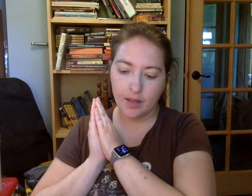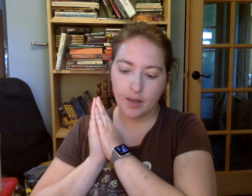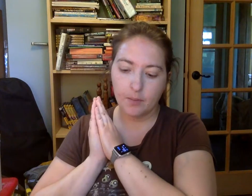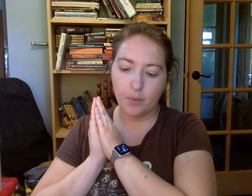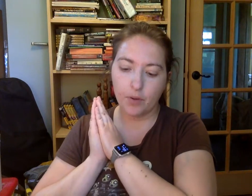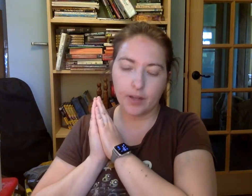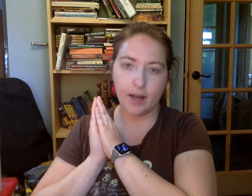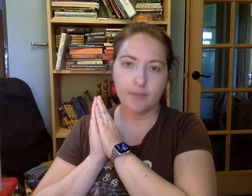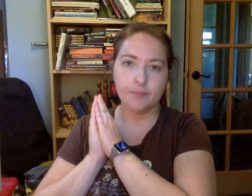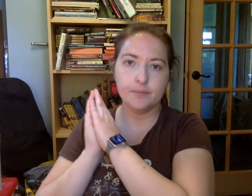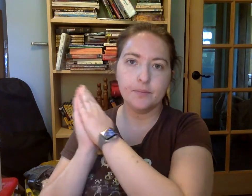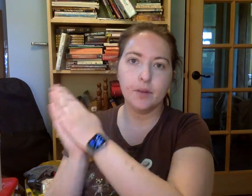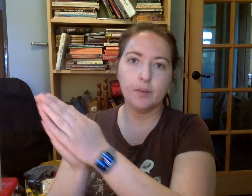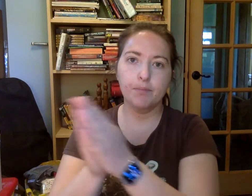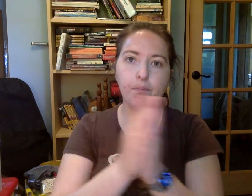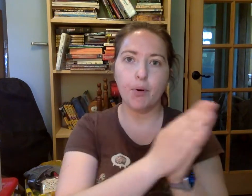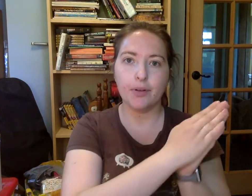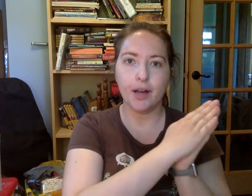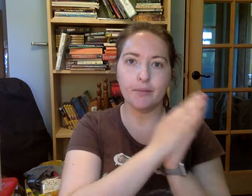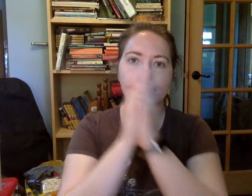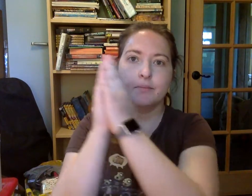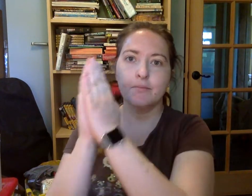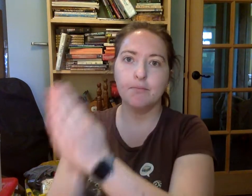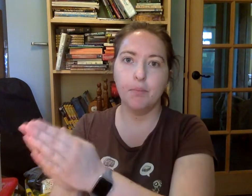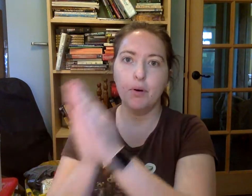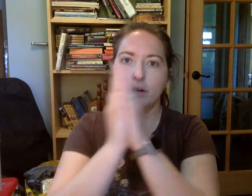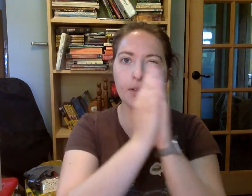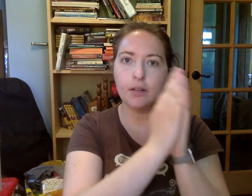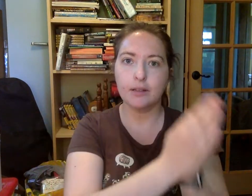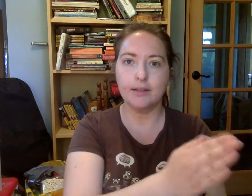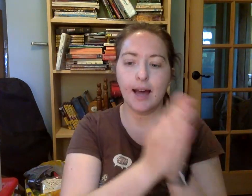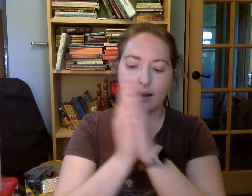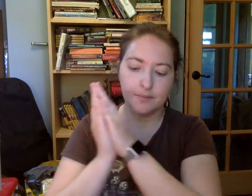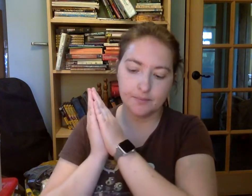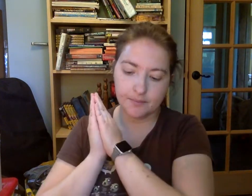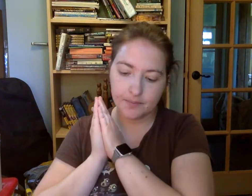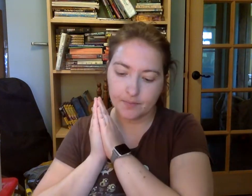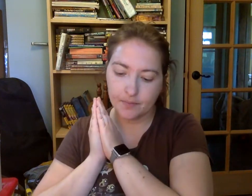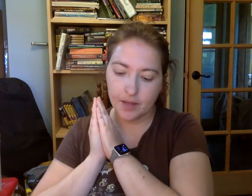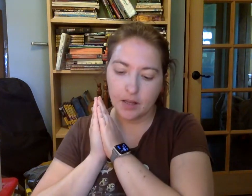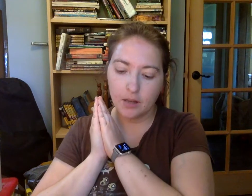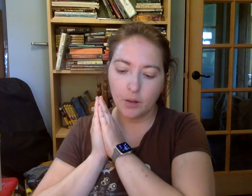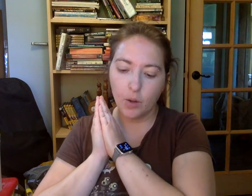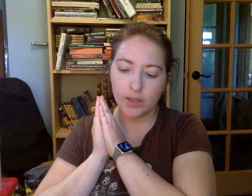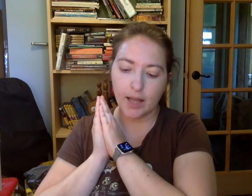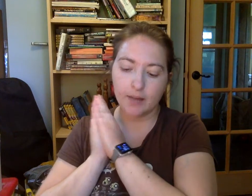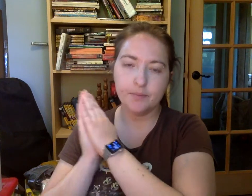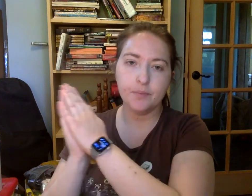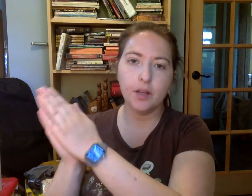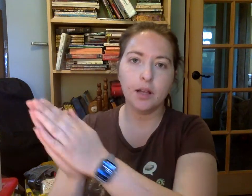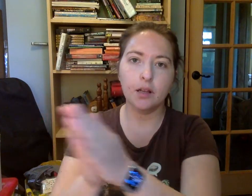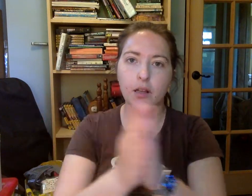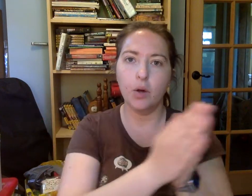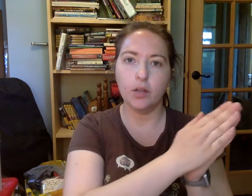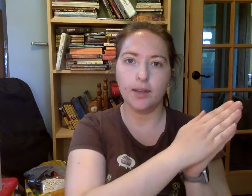Pora. Pora. Po. Da. Lona. Lona.